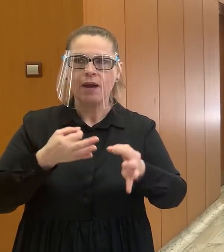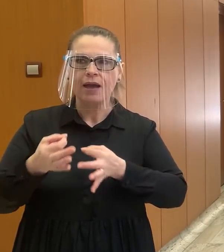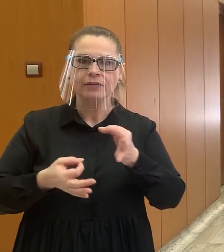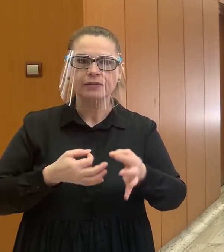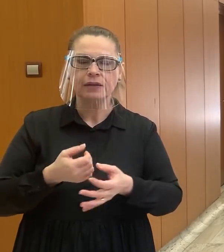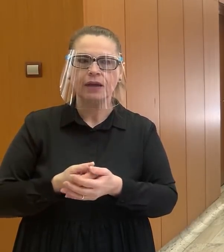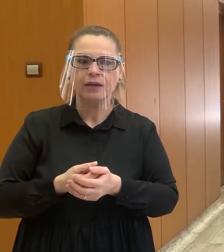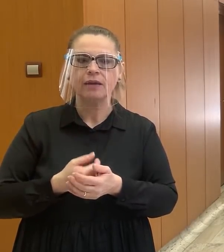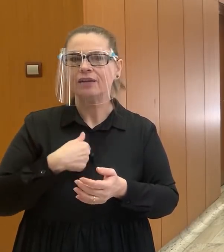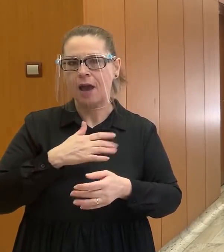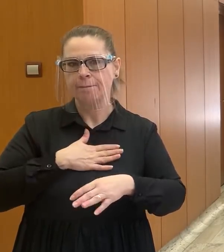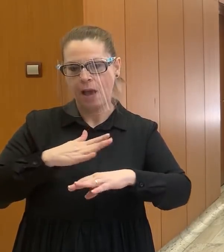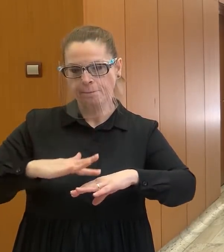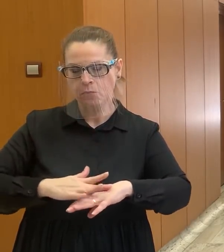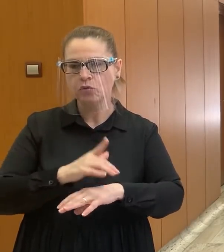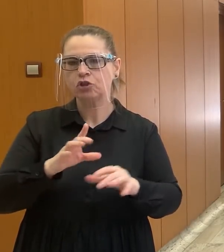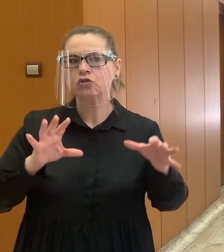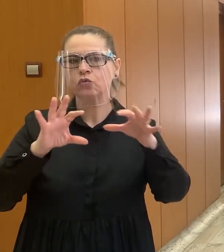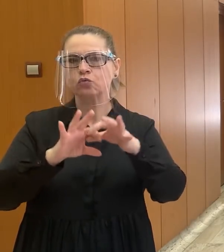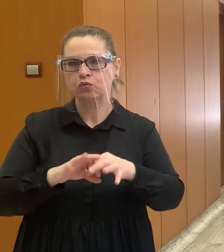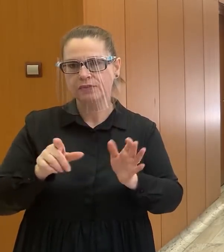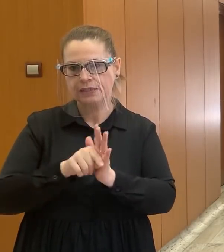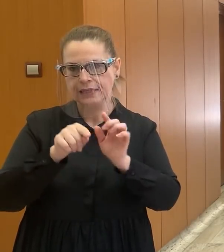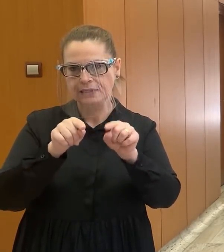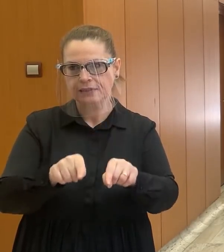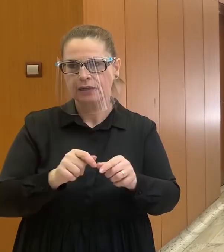A ja mám pocit, že to môže súvisieť s tým.